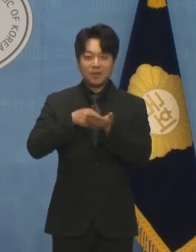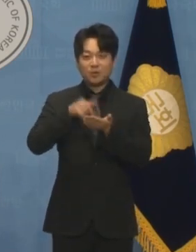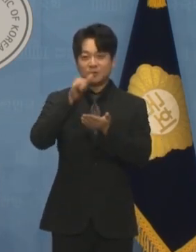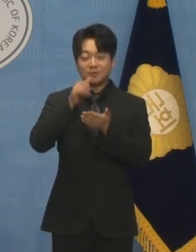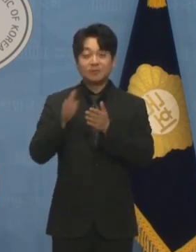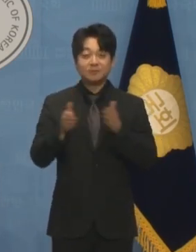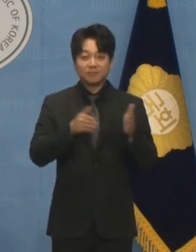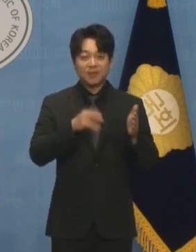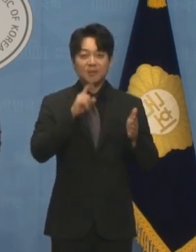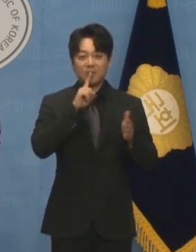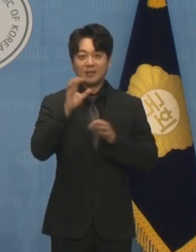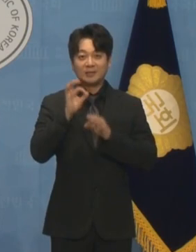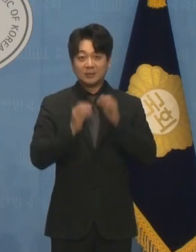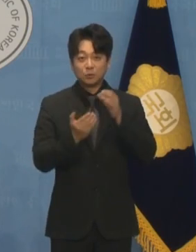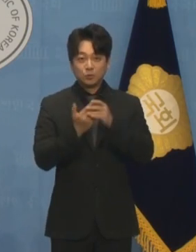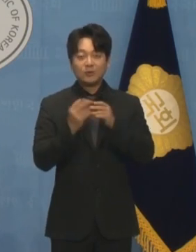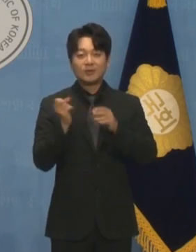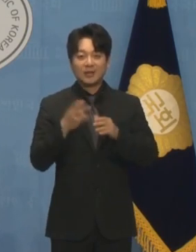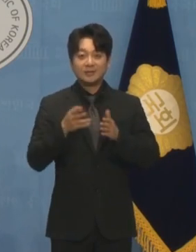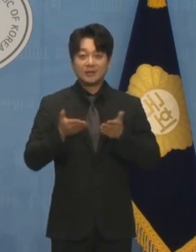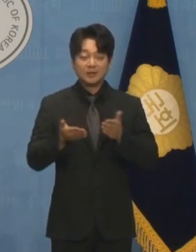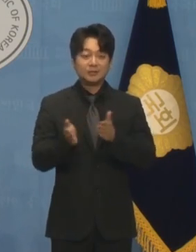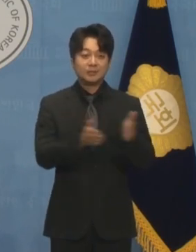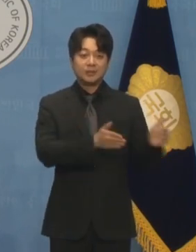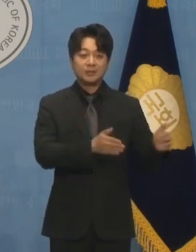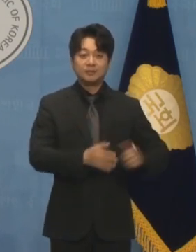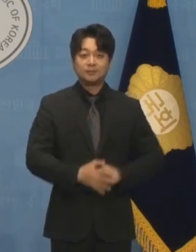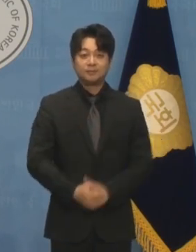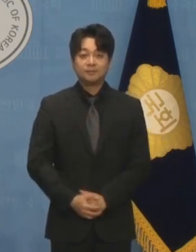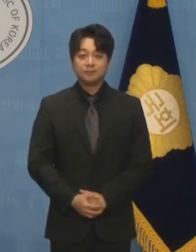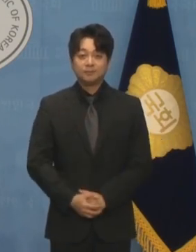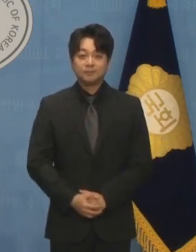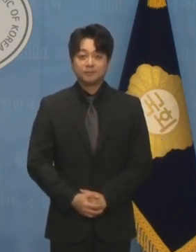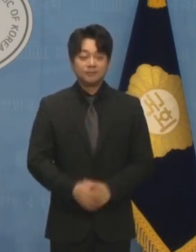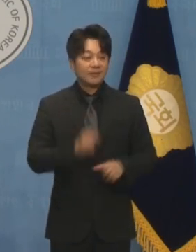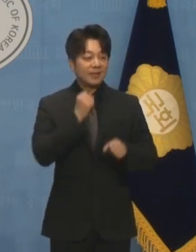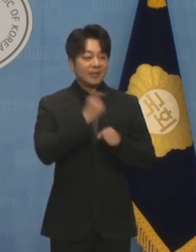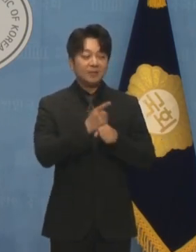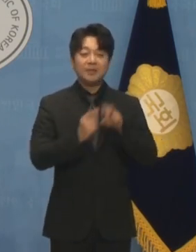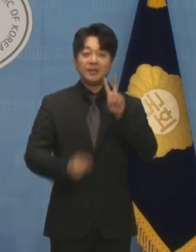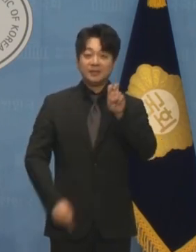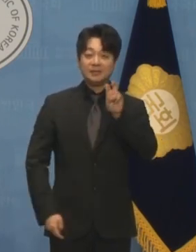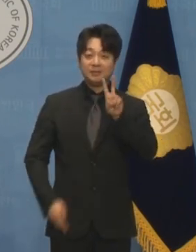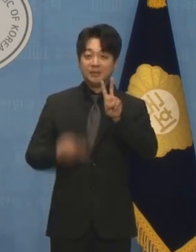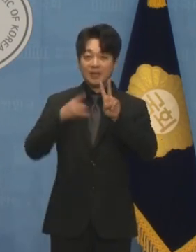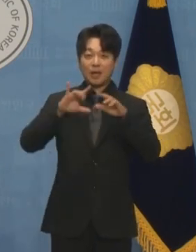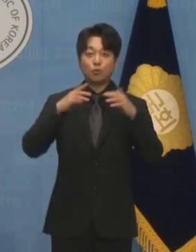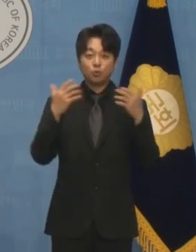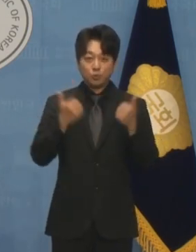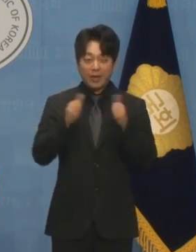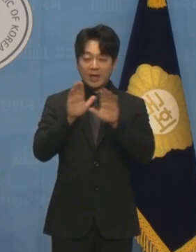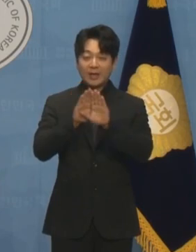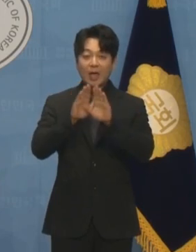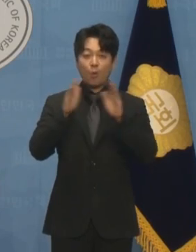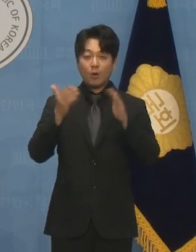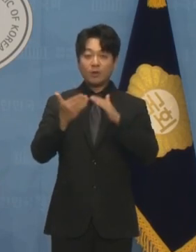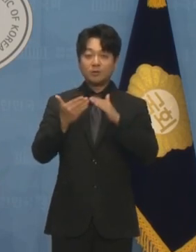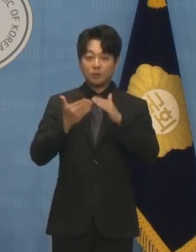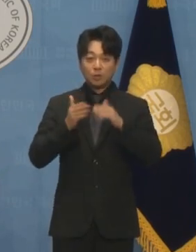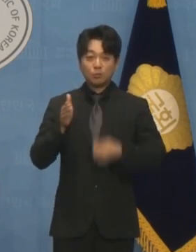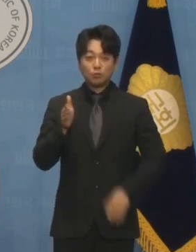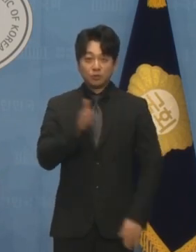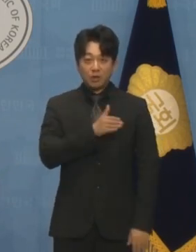하겠습니다. 죄송합니다. 민주당은 이미 22대 국회의 개원 전부터 법사위 등